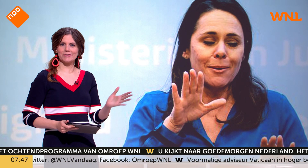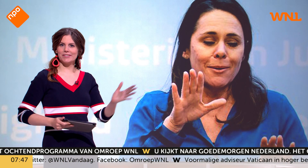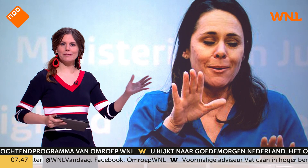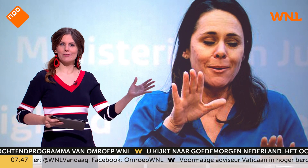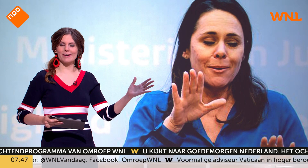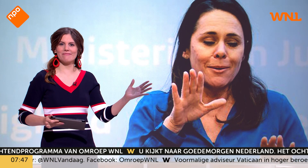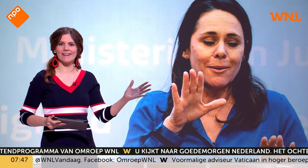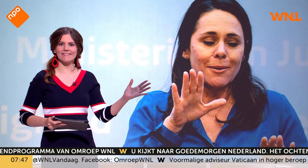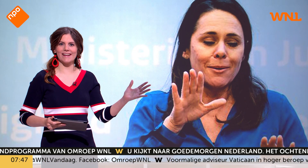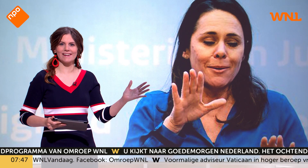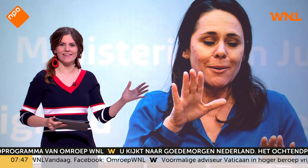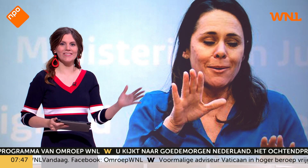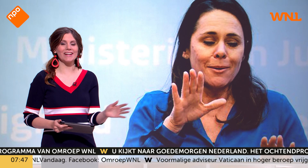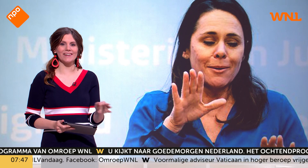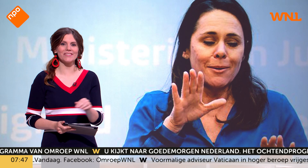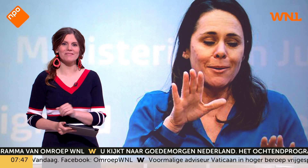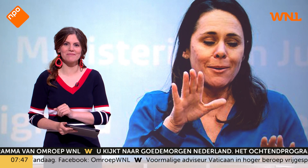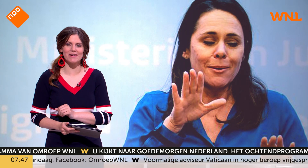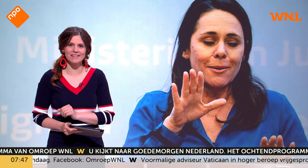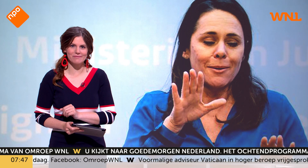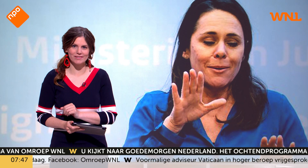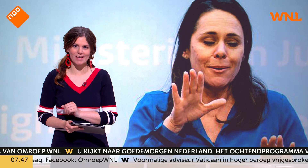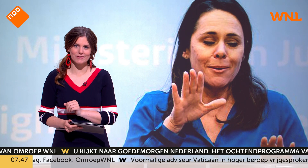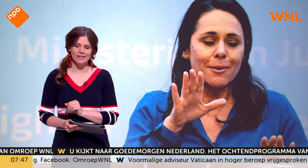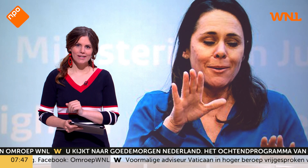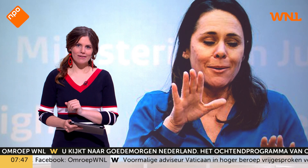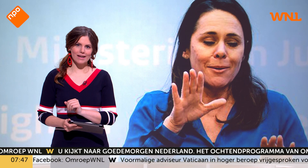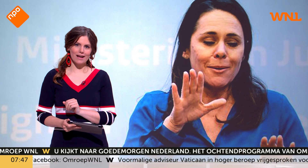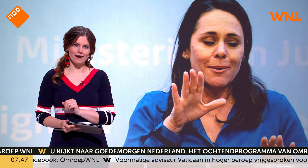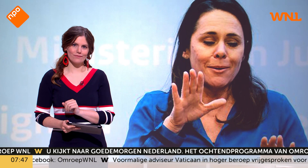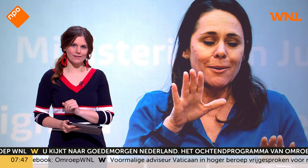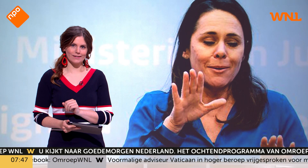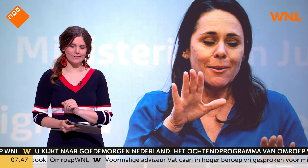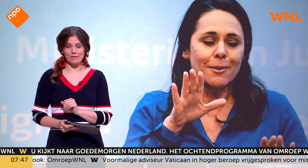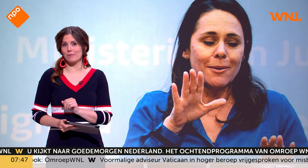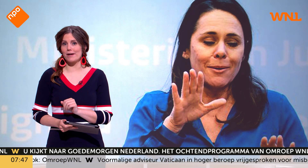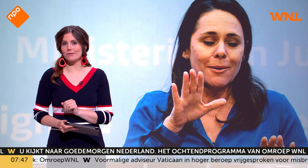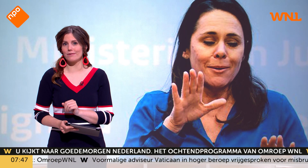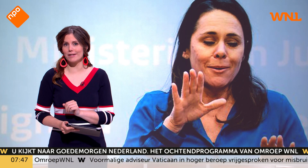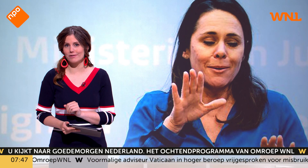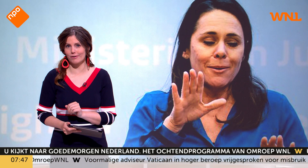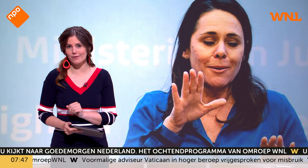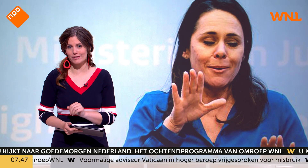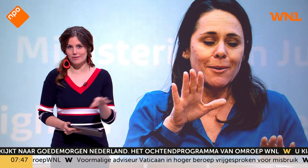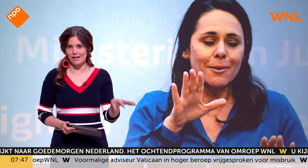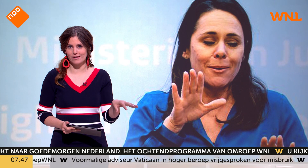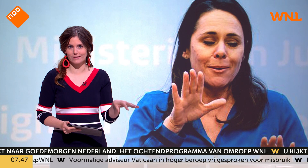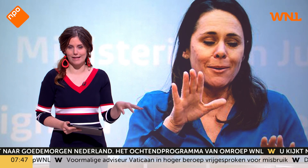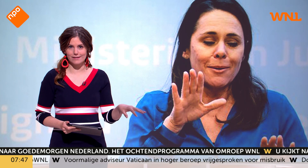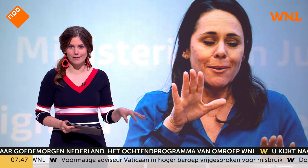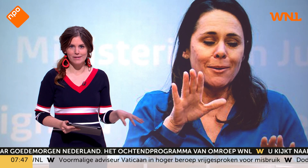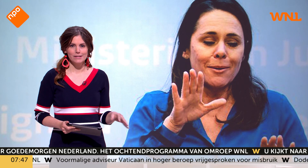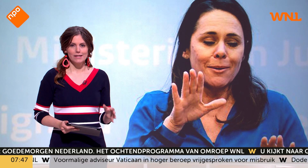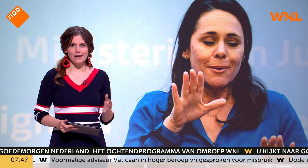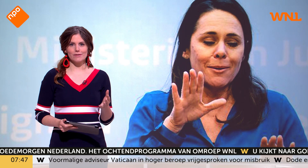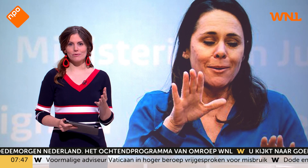Dat is natuurlijk de nieuwste bekende Nederlander op dit moment, Irma Sluis. En we kennen haar van de persconferenties van Rutte, dan staat ze altijd